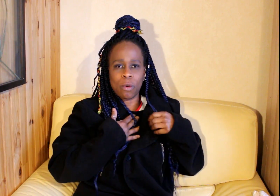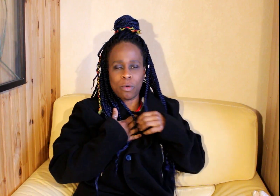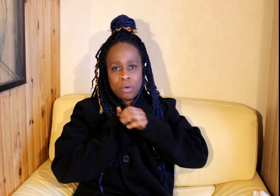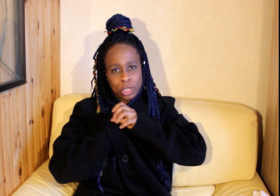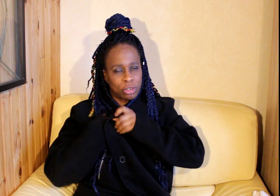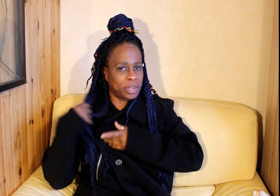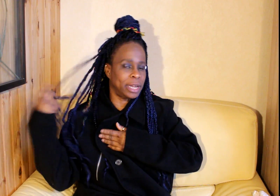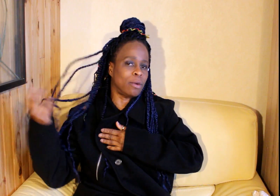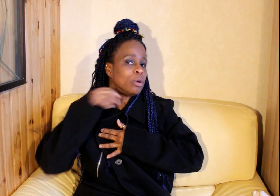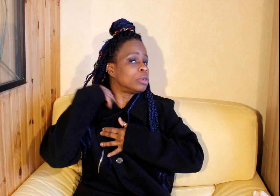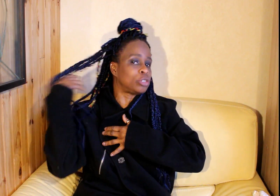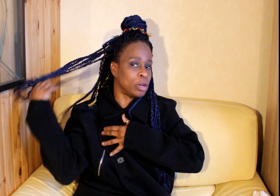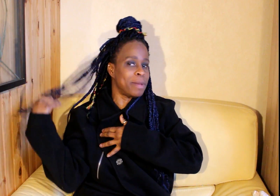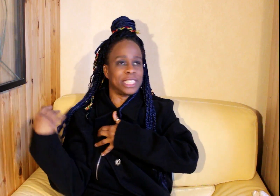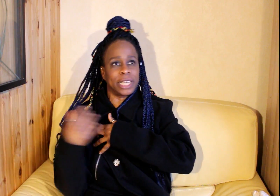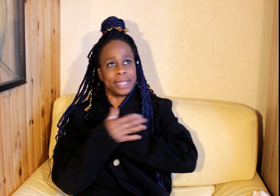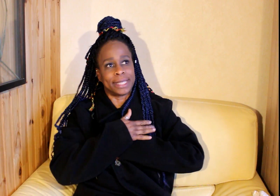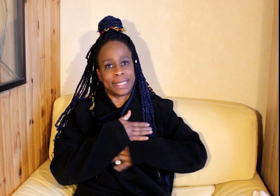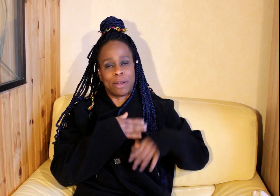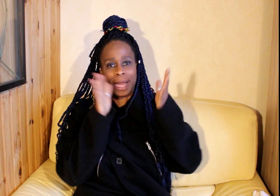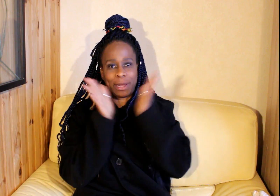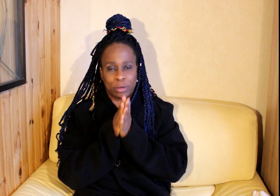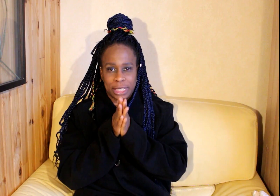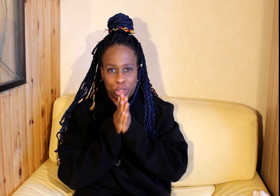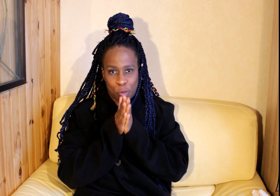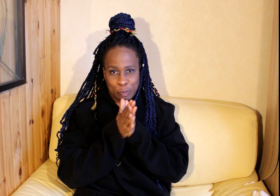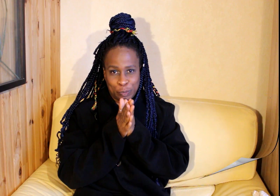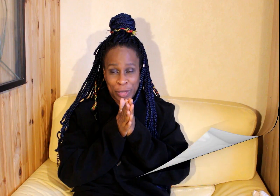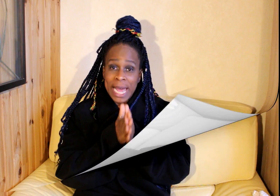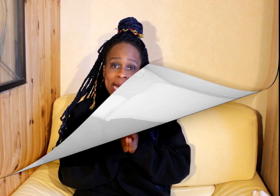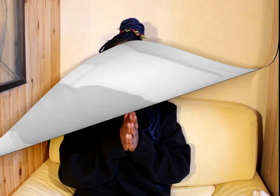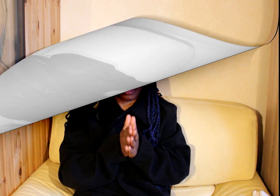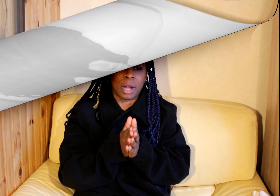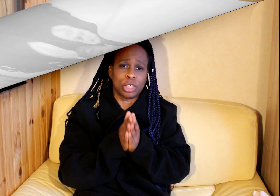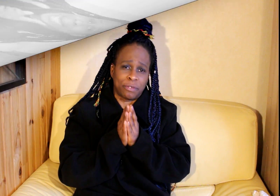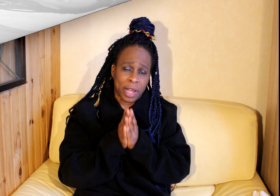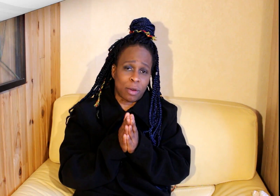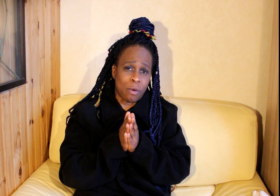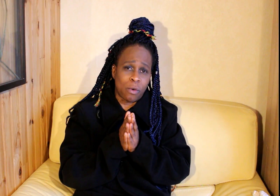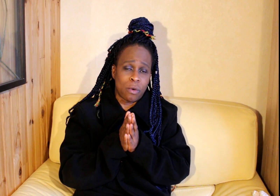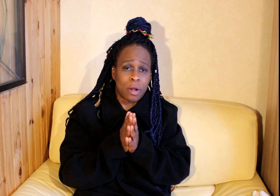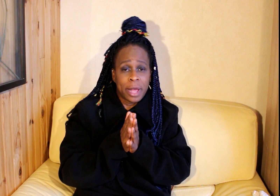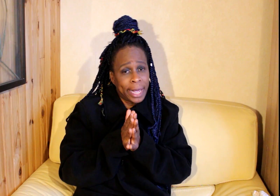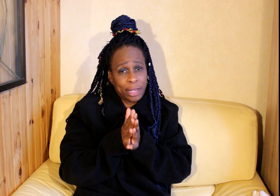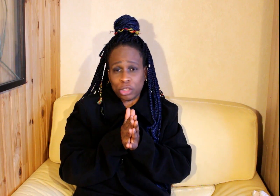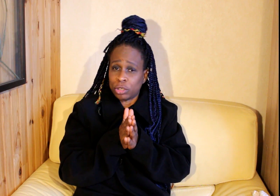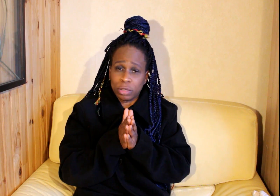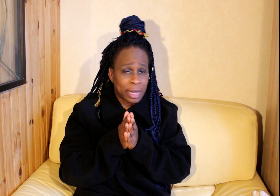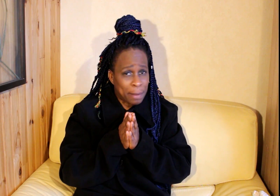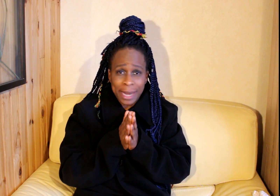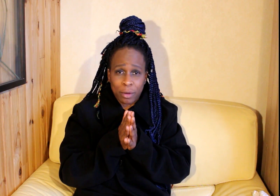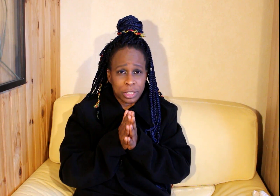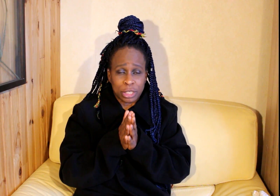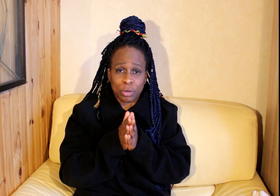concours quand je ferai des concours sur ma chaîne C'est quoi les conditions ? Quand je ferai un concours et que je ne donnerai pas les conditions